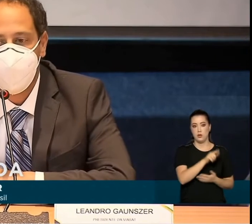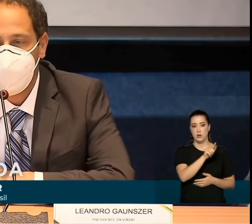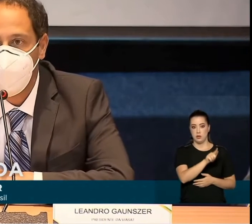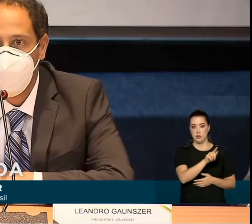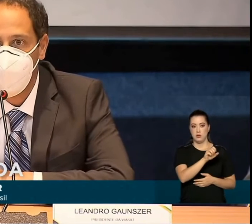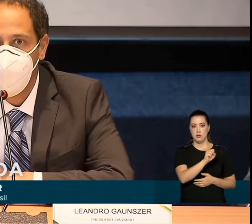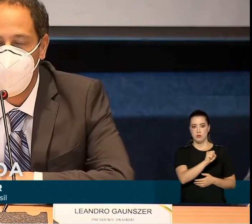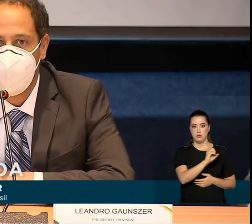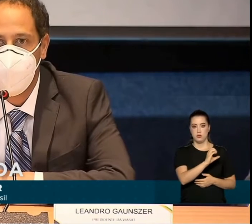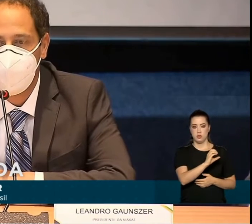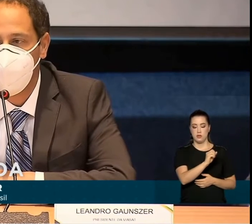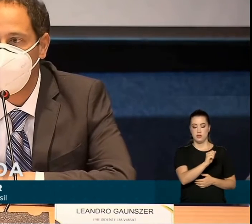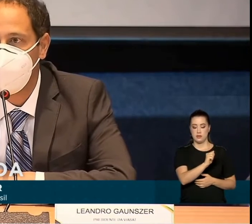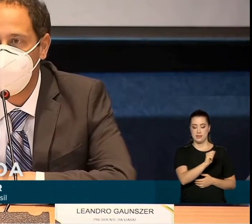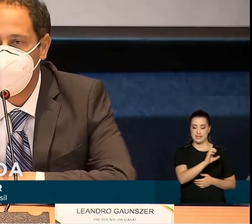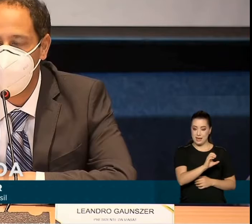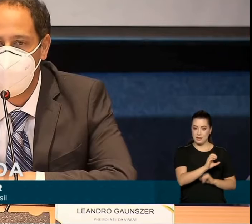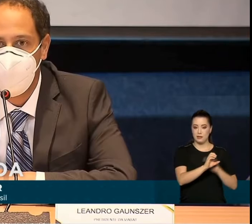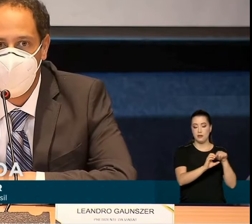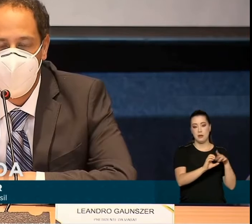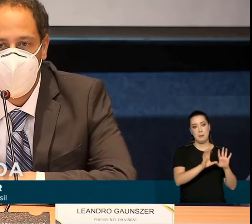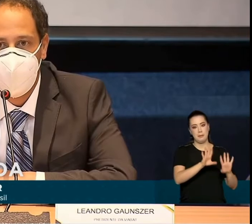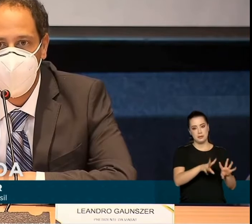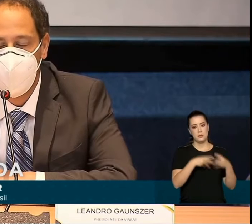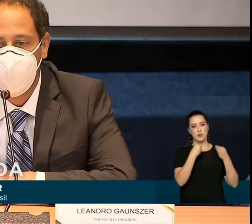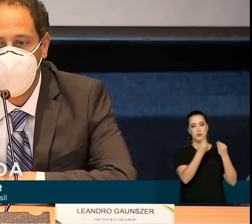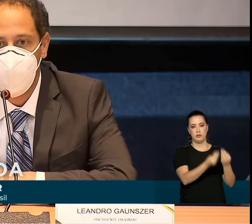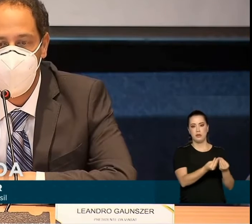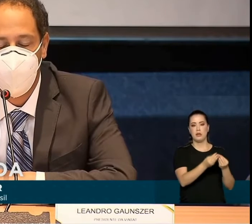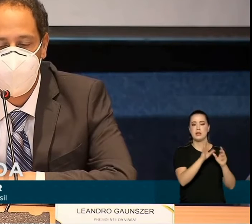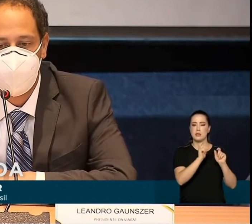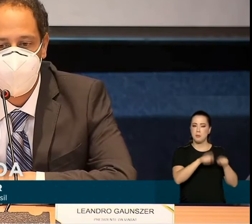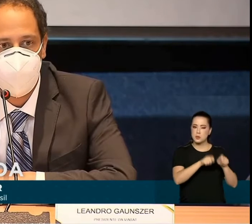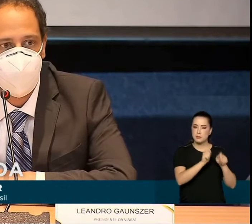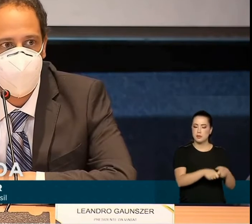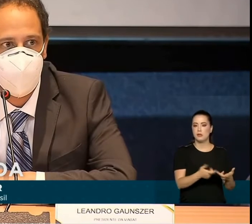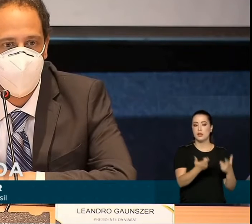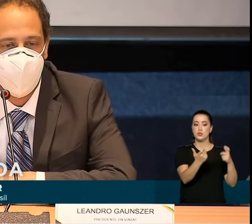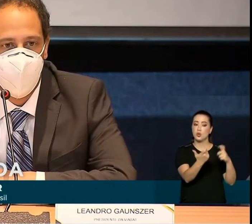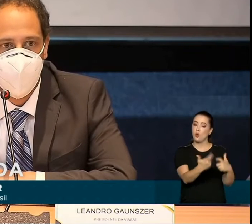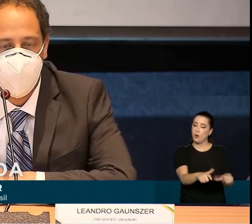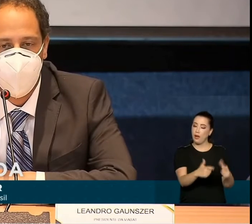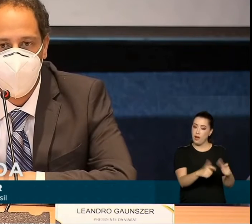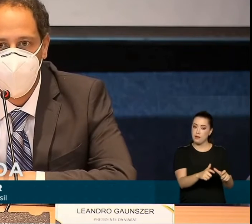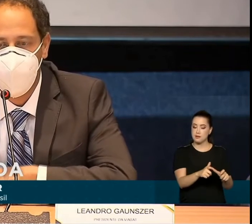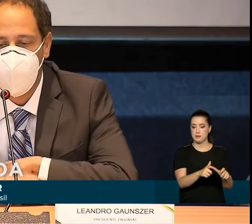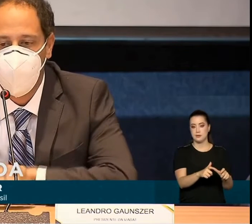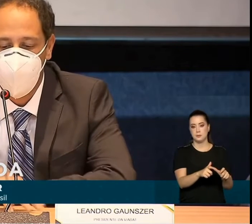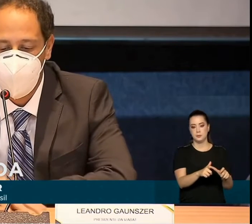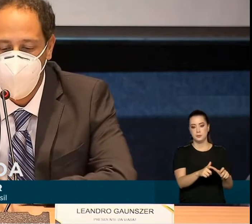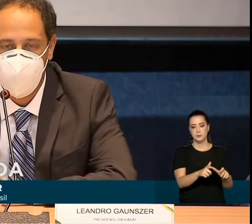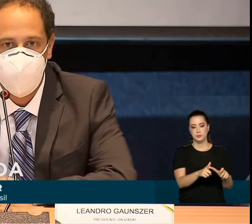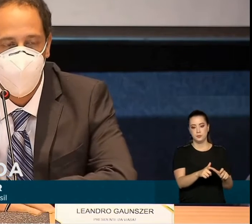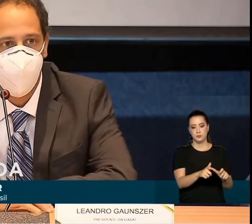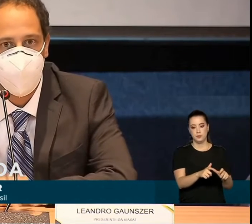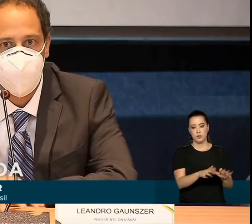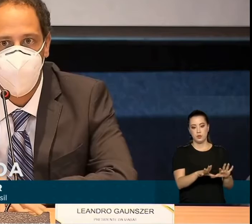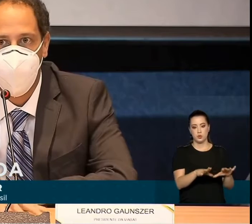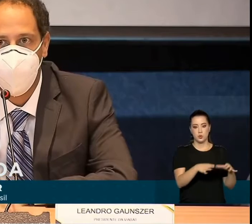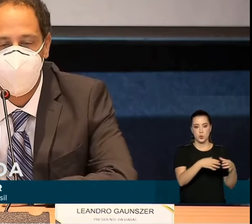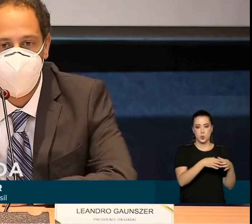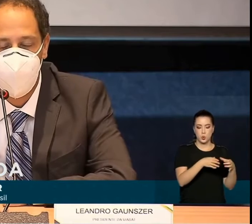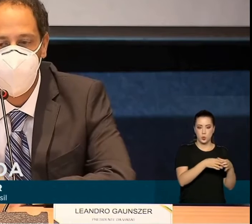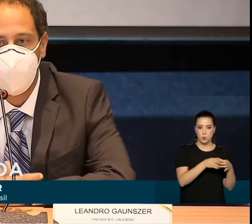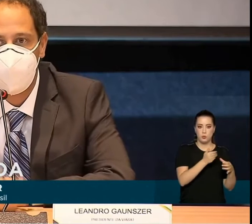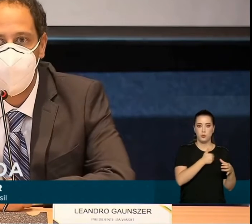mas também de dar essa mobilidade em regiões em que os órgãos do governo